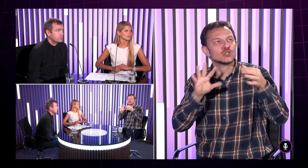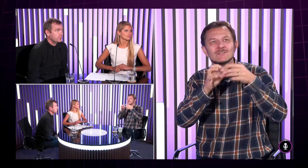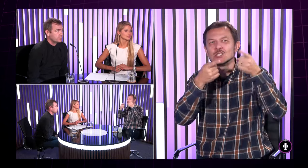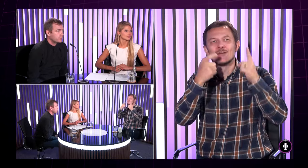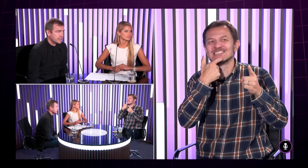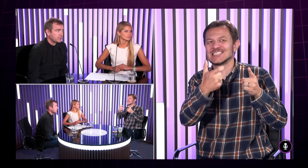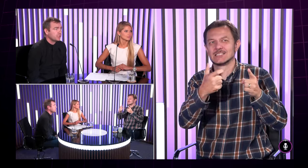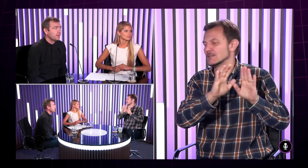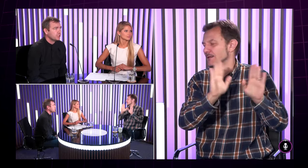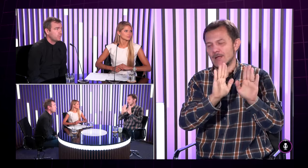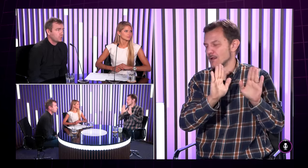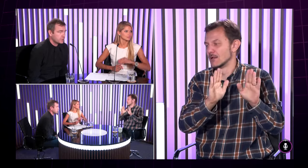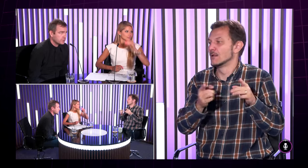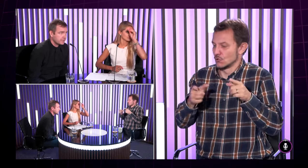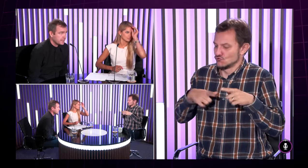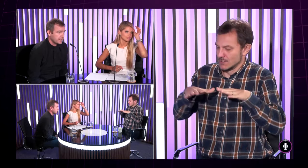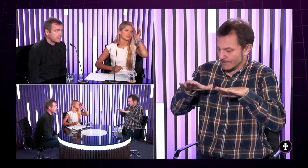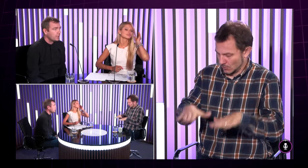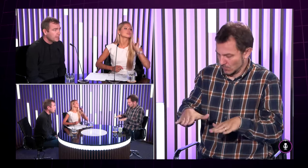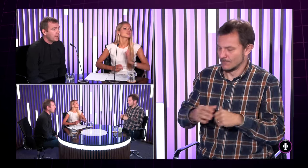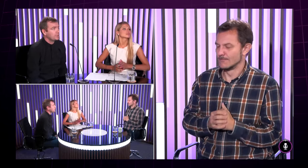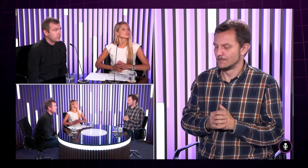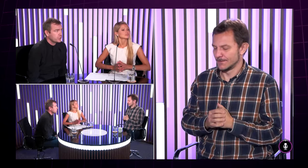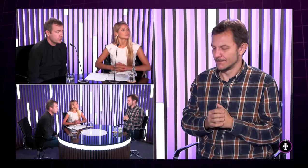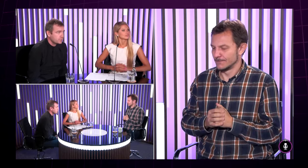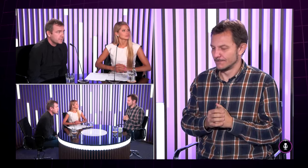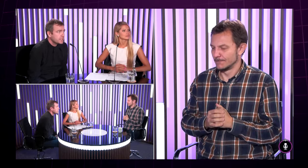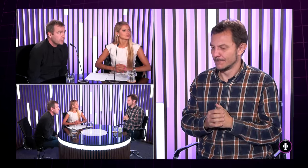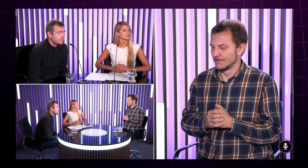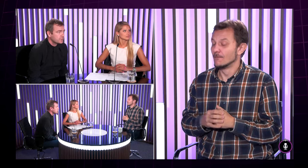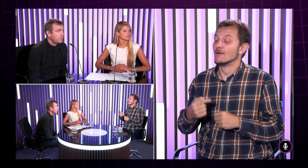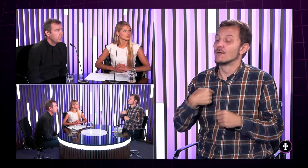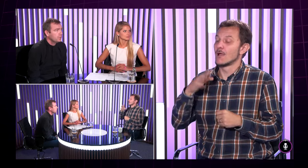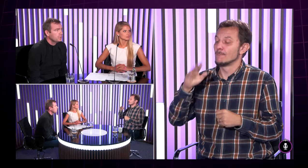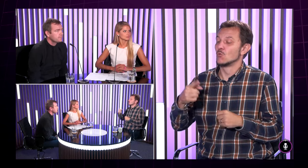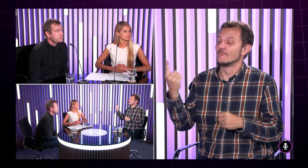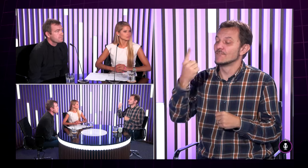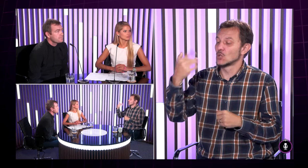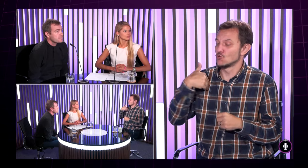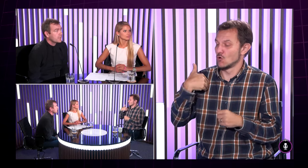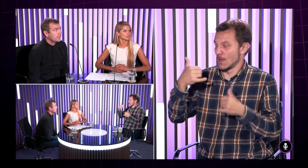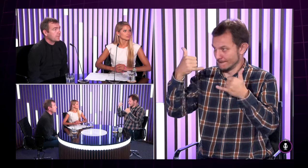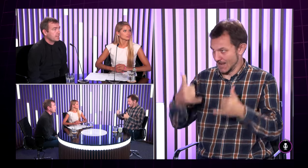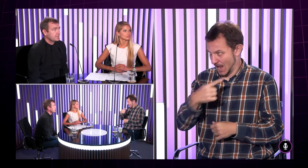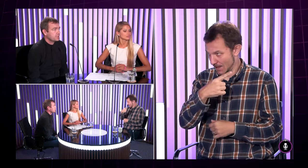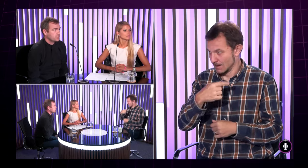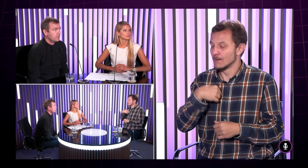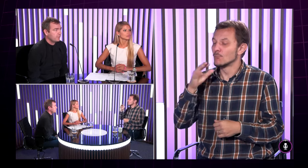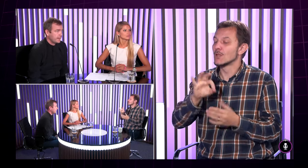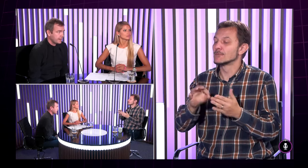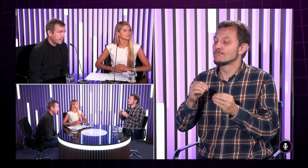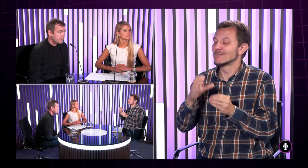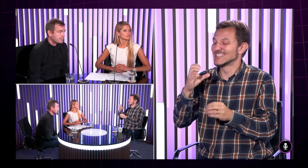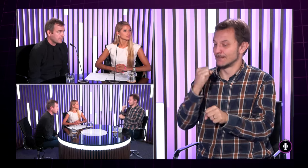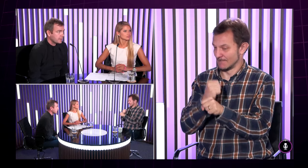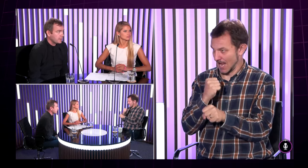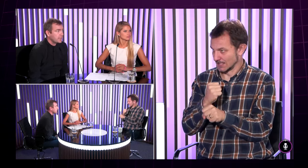slovenský posunkový jazyk. To nemá nič spoločné so slovenským jazykom, ale to označenie súvisí s geografickou polohou. Napríklad na Vysoké škole